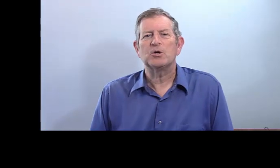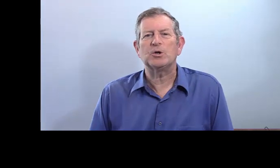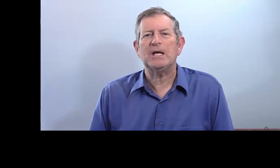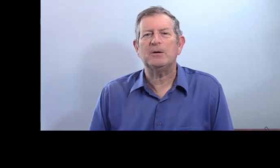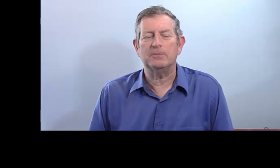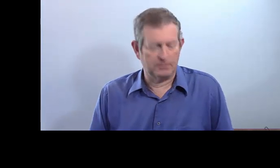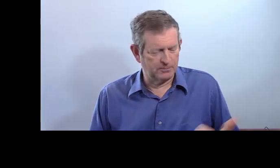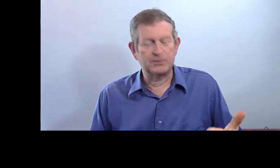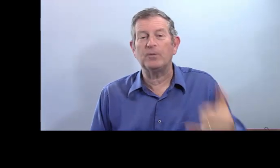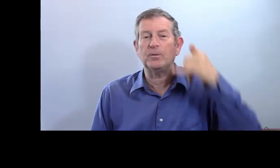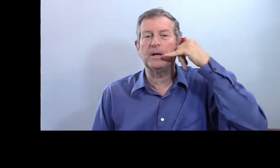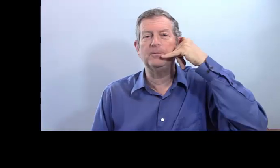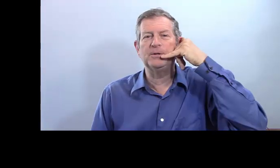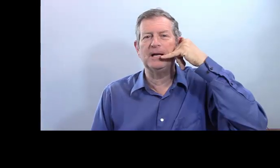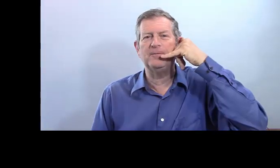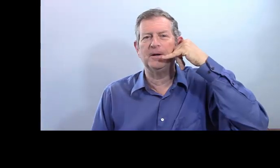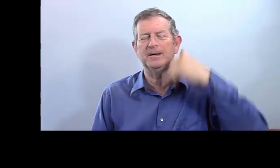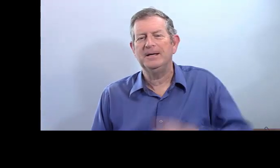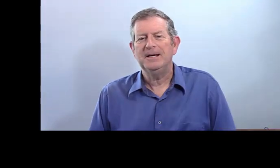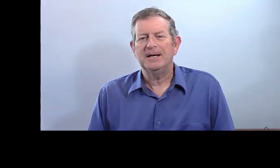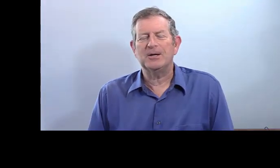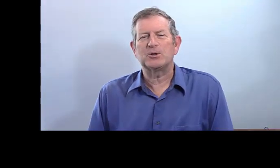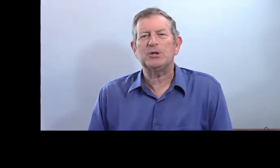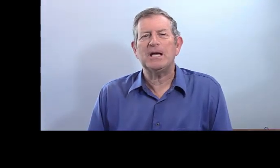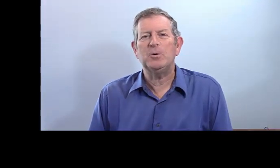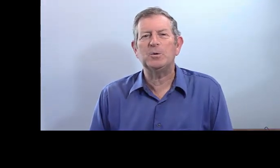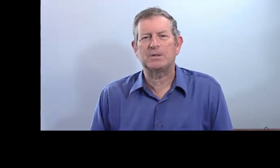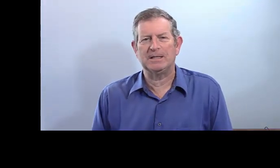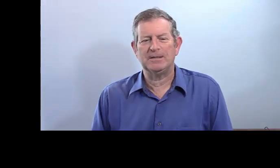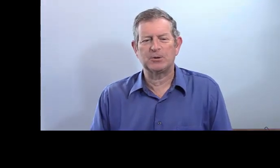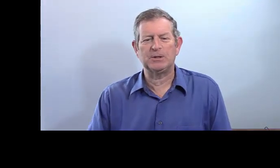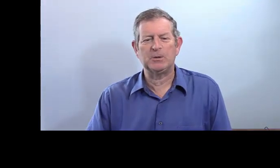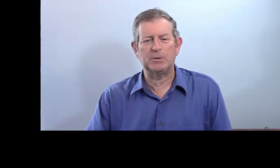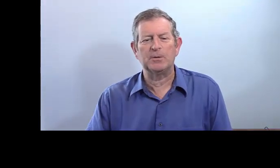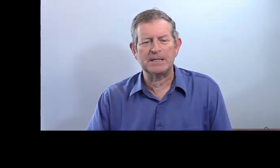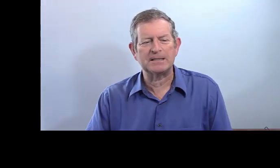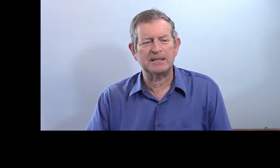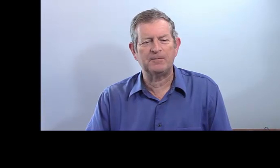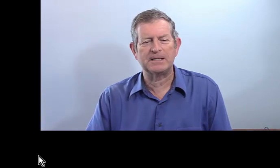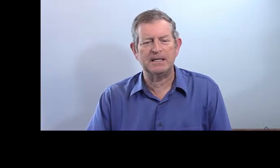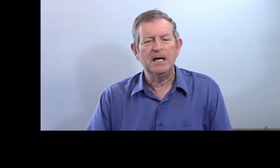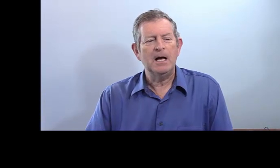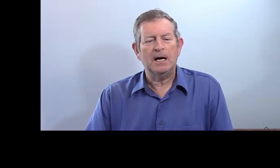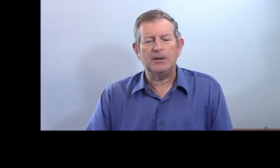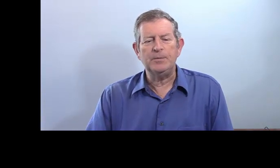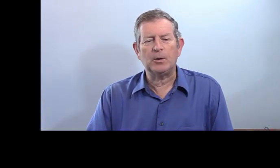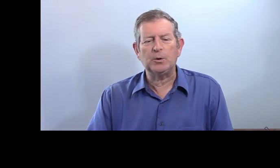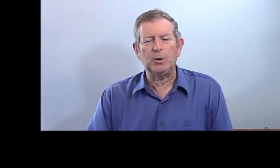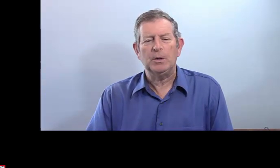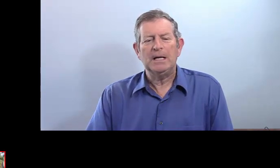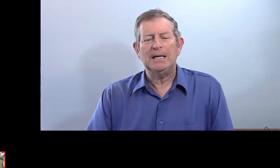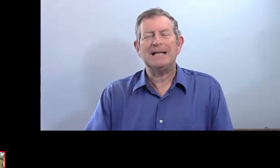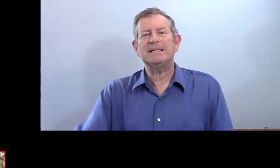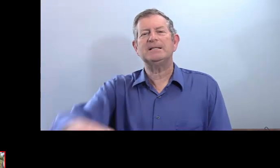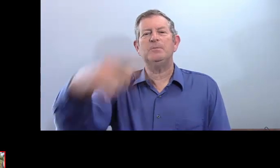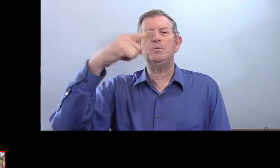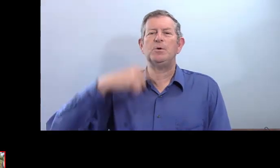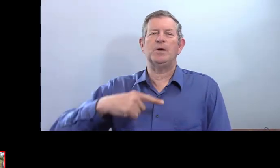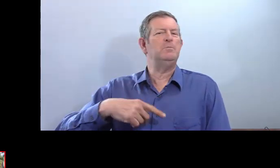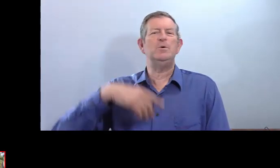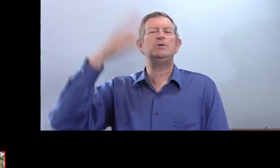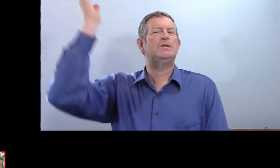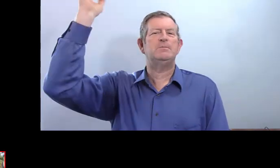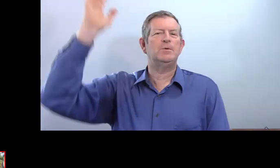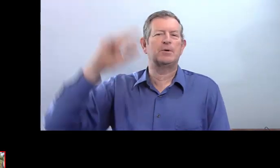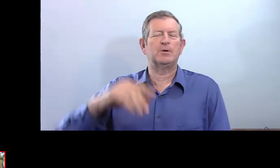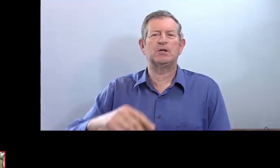D'accord ? Je t'écoute. Sauf qu'on n'a plus de téléphone. Je t'écoute. Je t'écoute. Donc, ça, c'était facile. Numéro 2. Là, ça, c'est